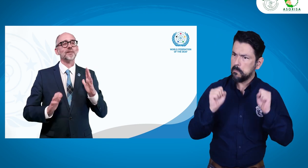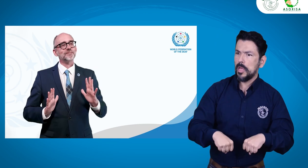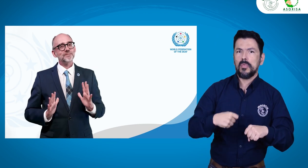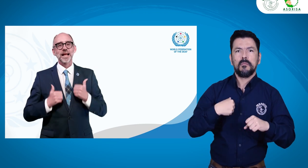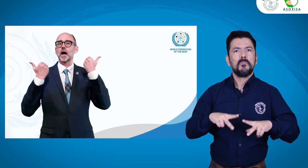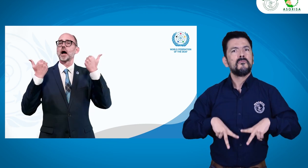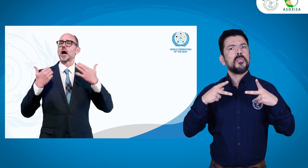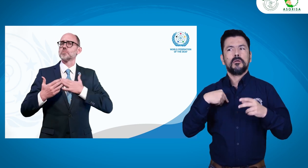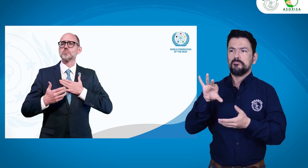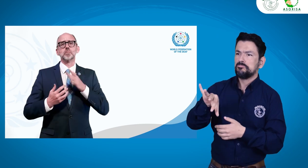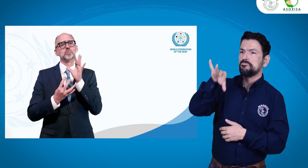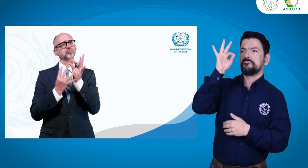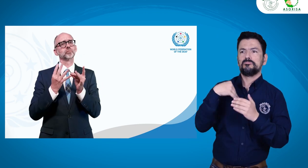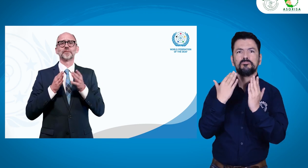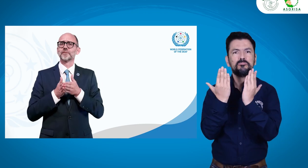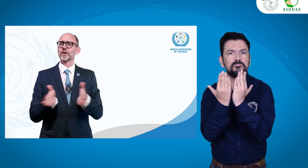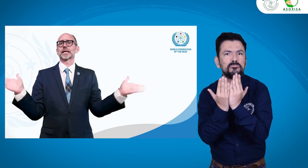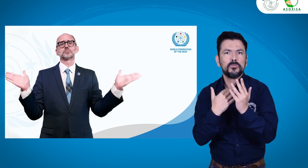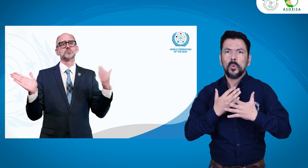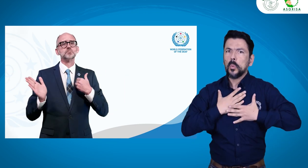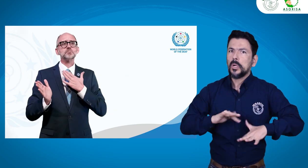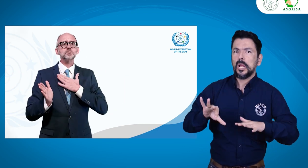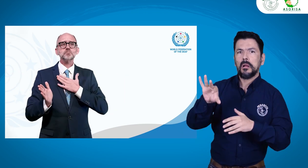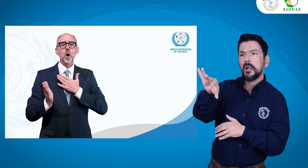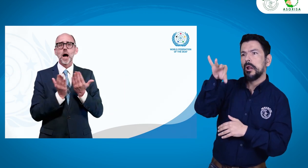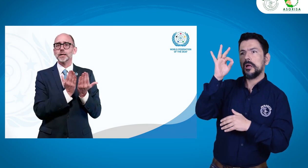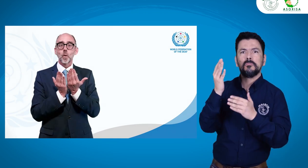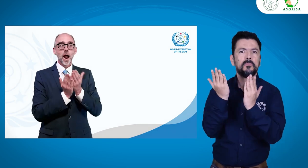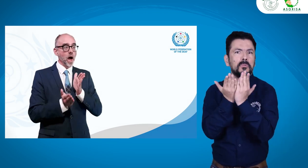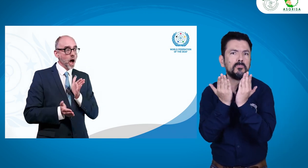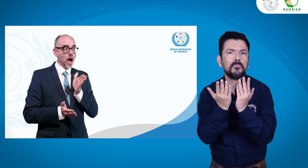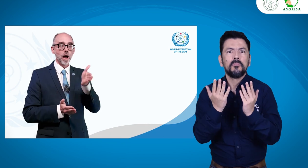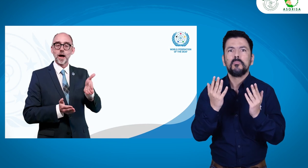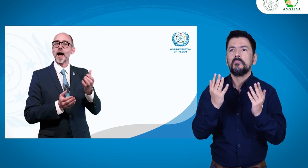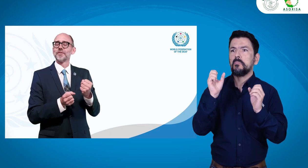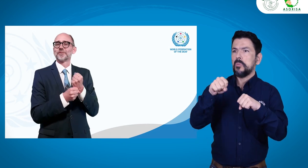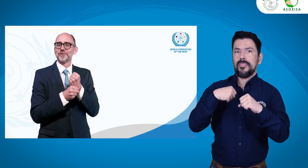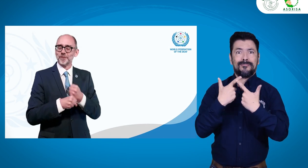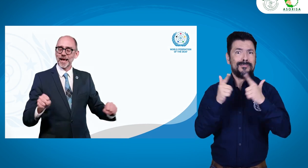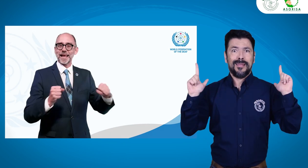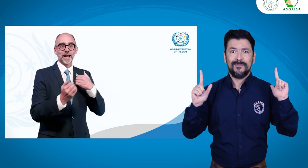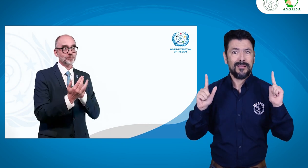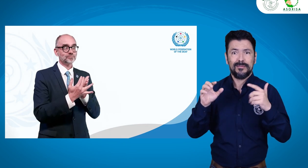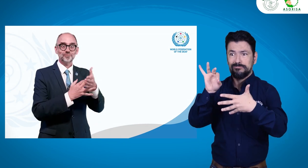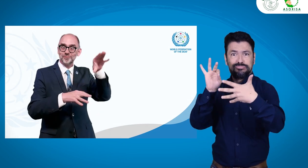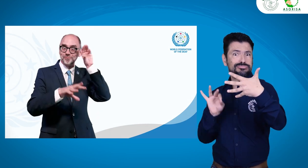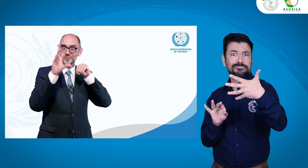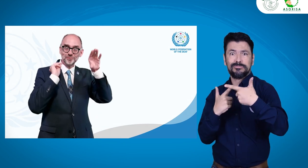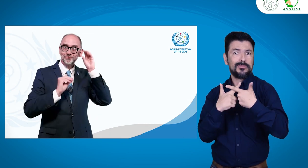de ellas, la inclusión nos da libertad. Nos da la libertad para decidir qué queremos hacer en nuestra vida. Por